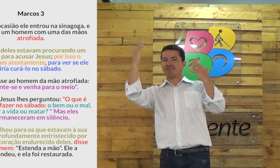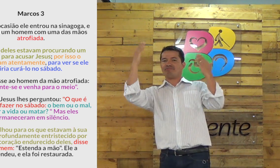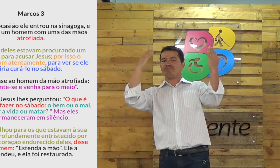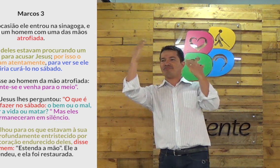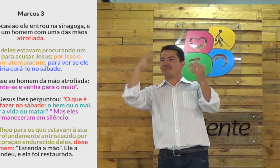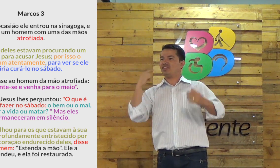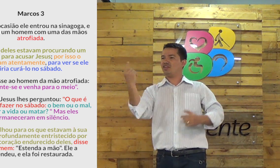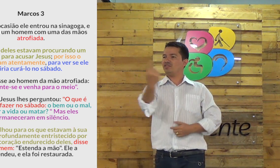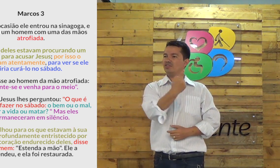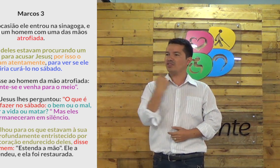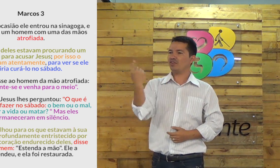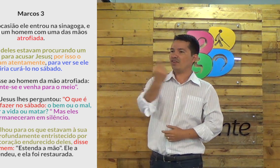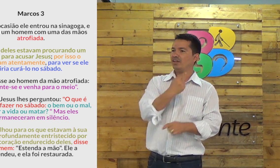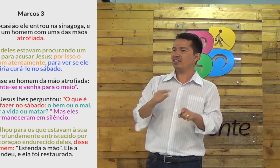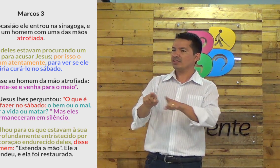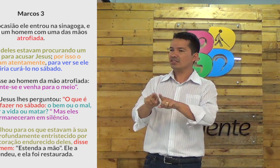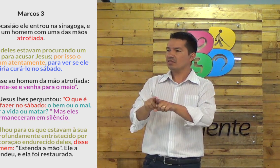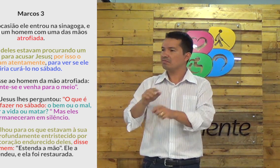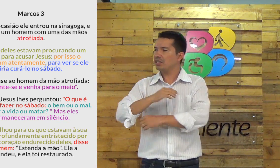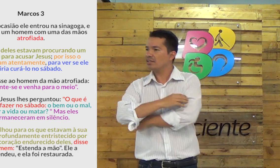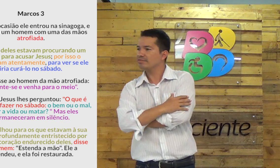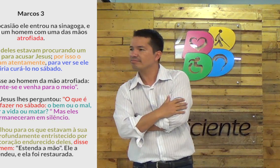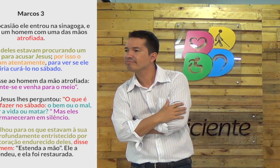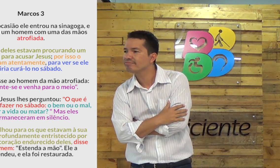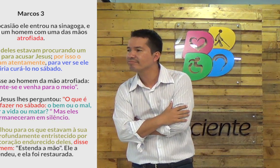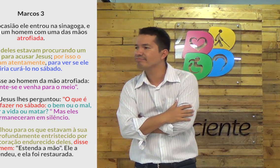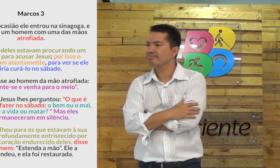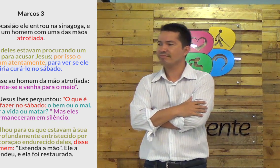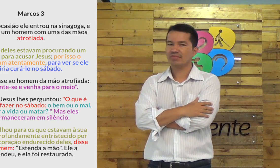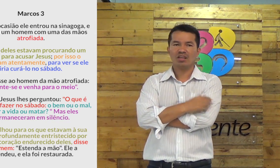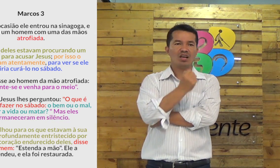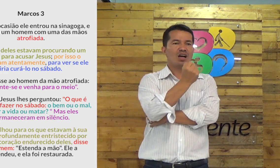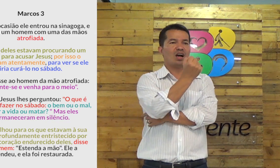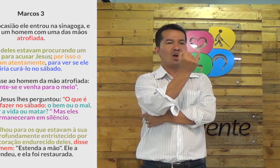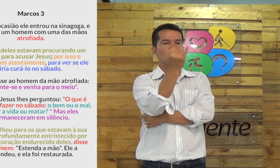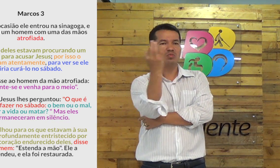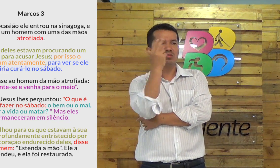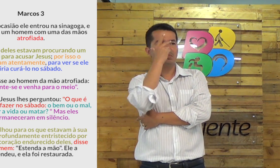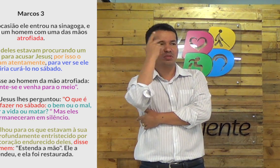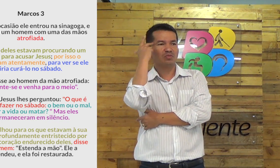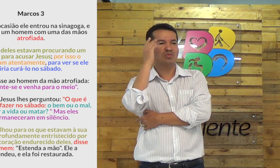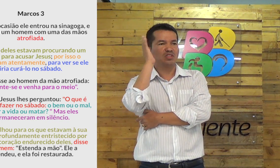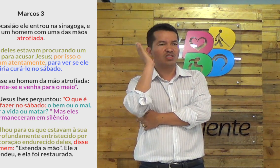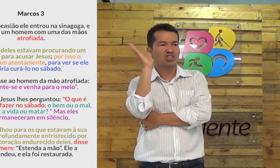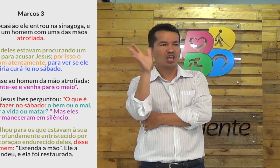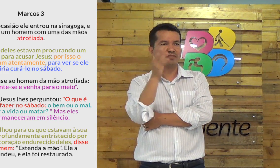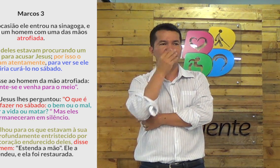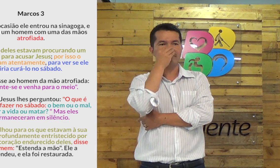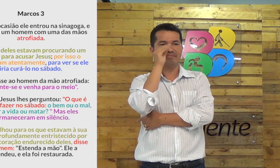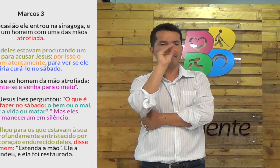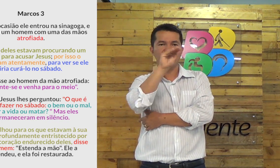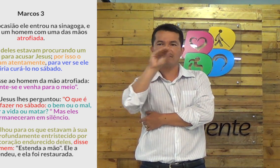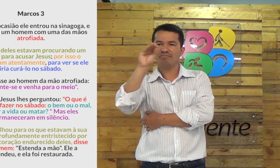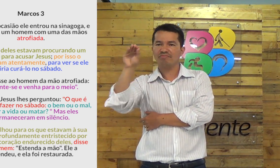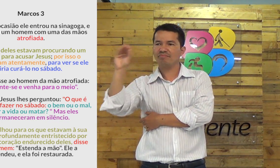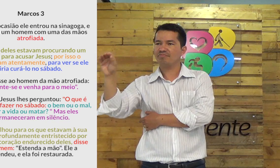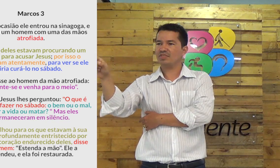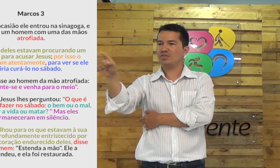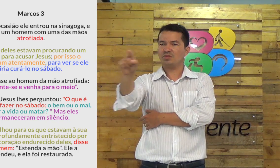Mas, às vezes, a gente faz uma comparação. É possível fazer uma comparação com a nossa vida? Algumas pessoas